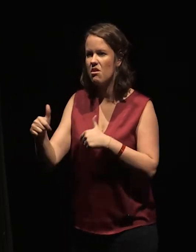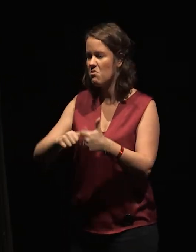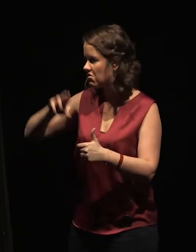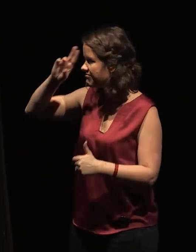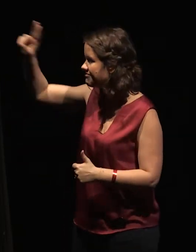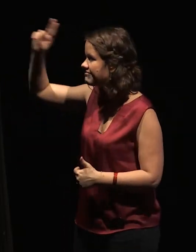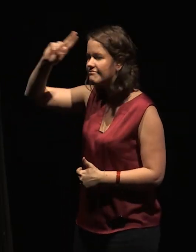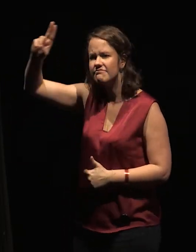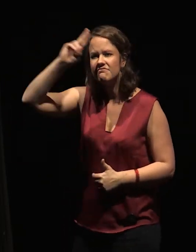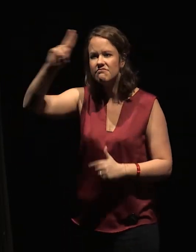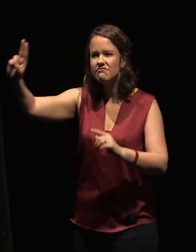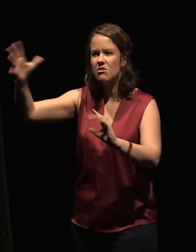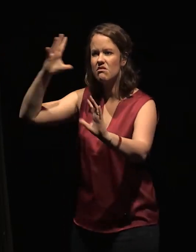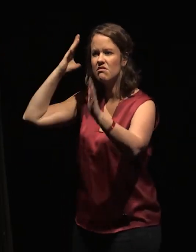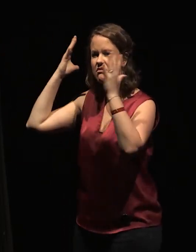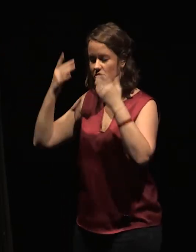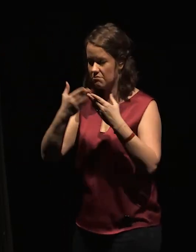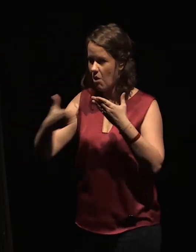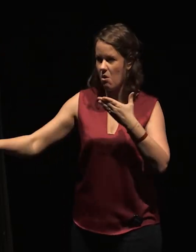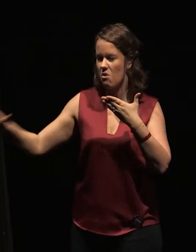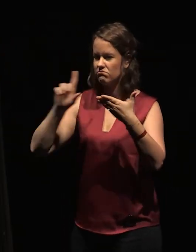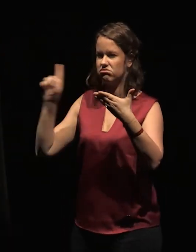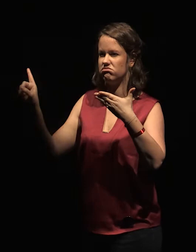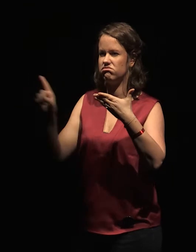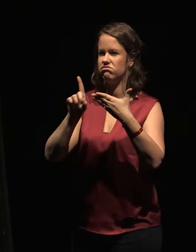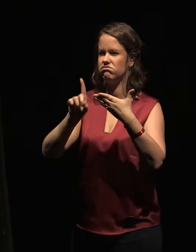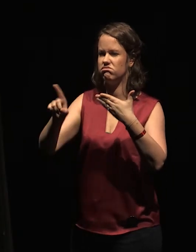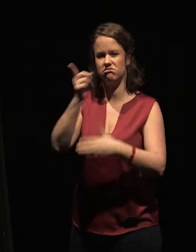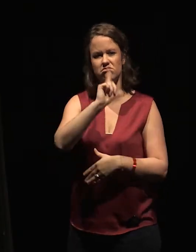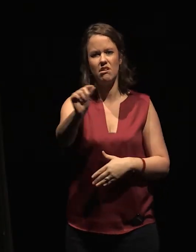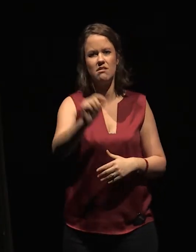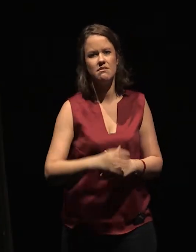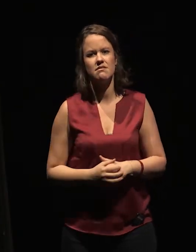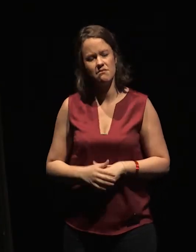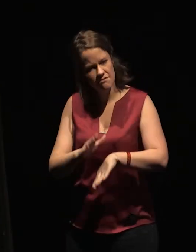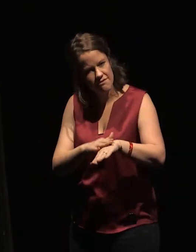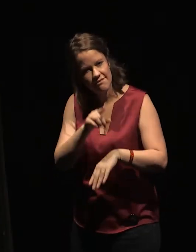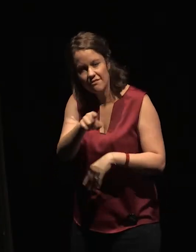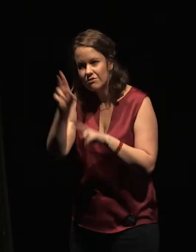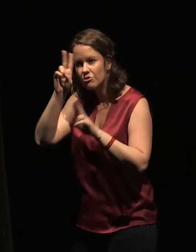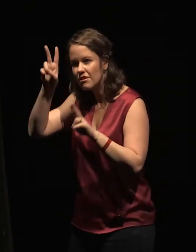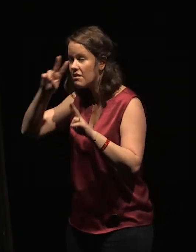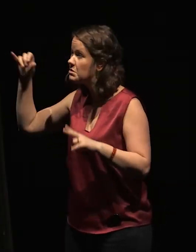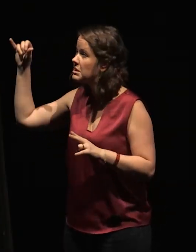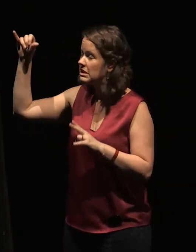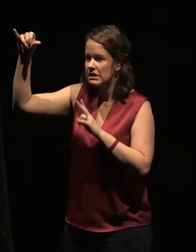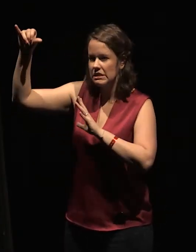cieux et n'oublie pas le portail de la maison béant dans les nuits. Rappelle-toi que le cheval a peur des avions et salue-nous là-bas